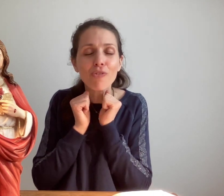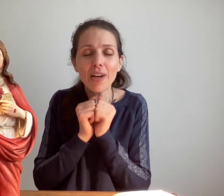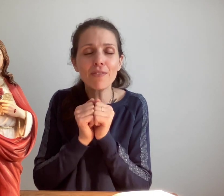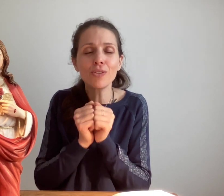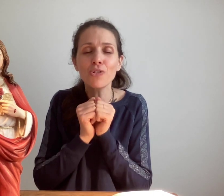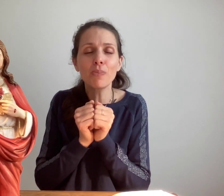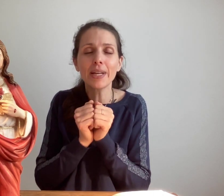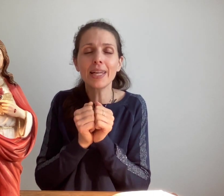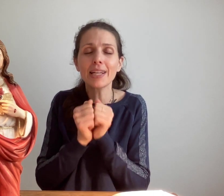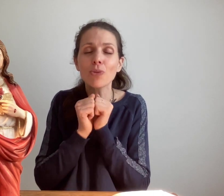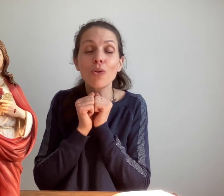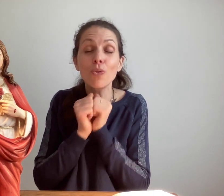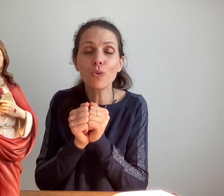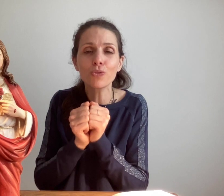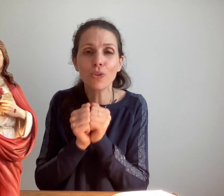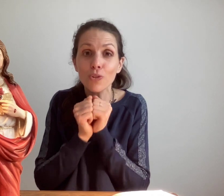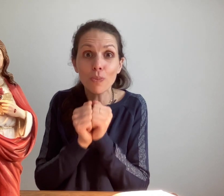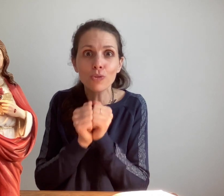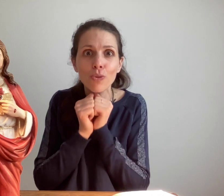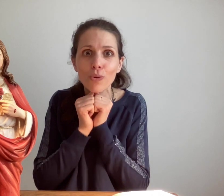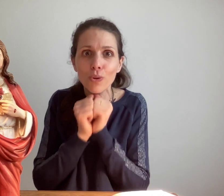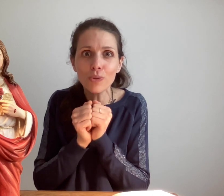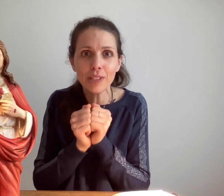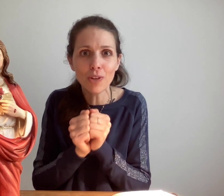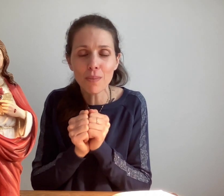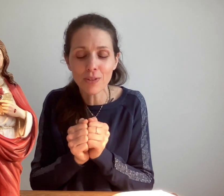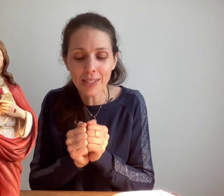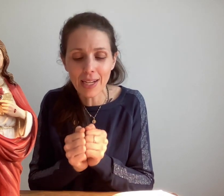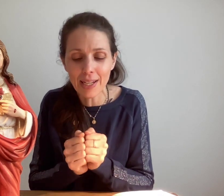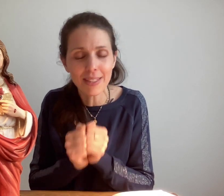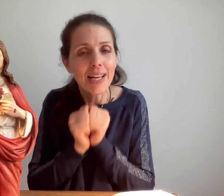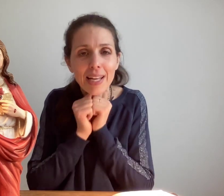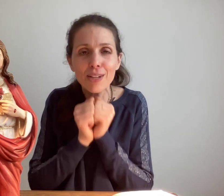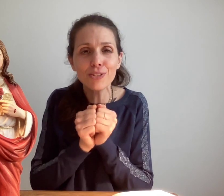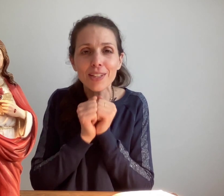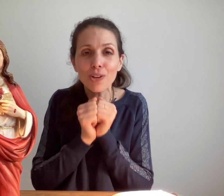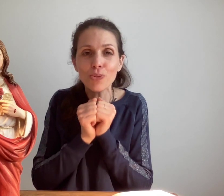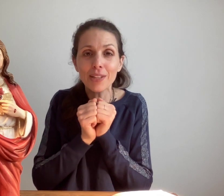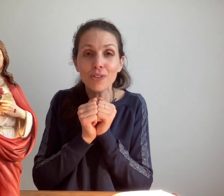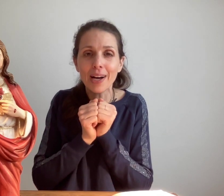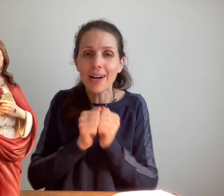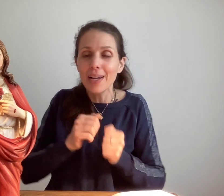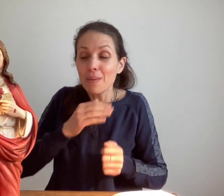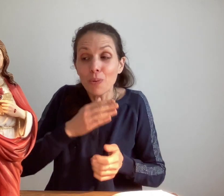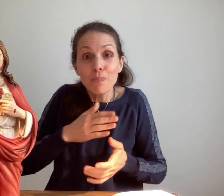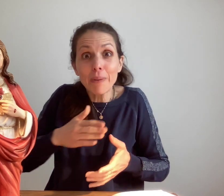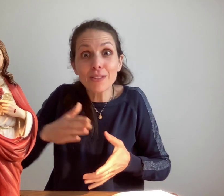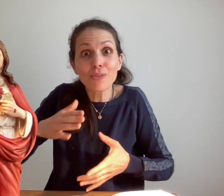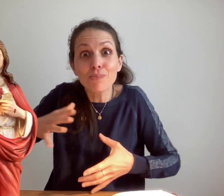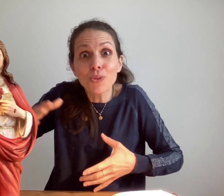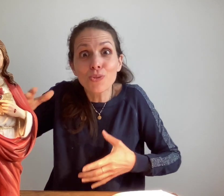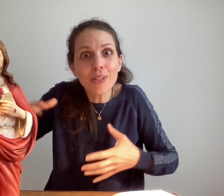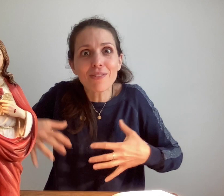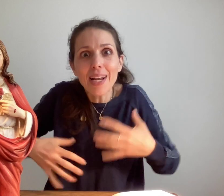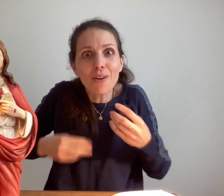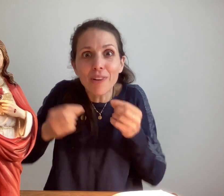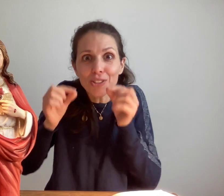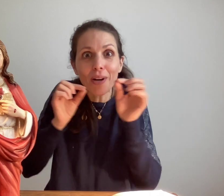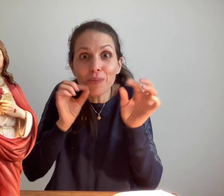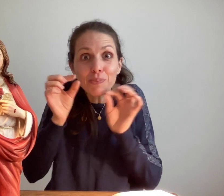fervents dans nos prières et soyons constants demandons continuellement cette grâce et le Seigneur nous la donnera pas tout de suite voilà on va recevoir une